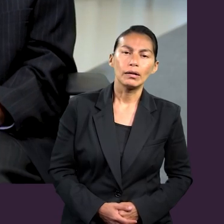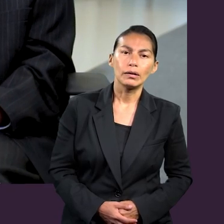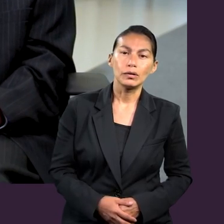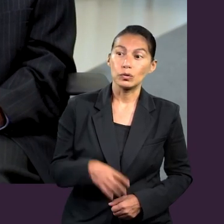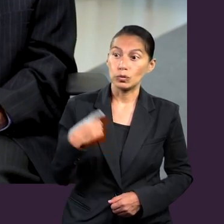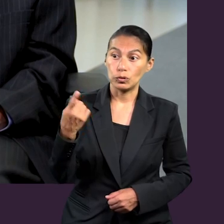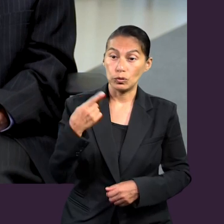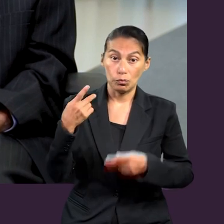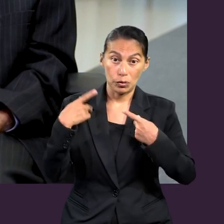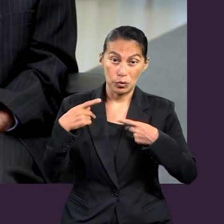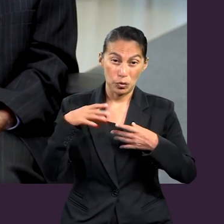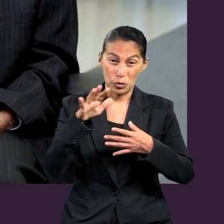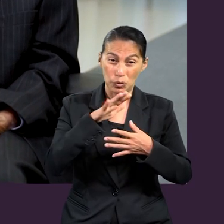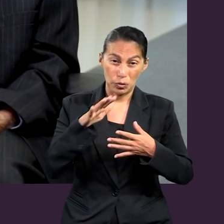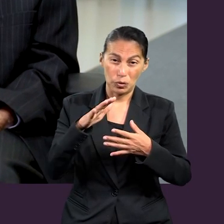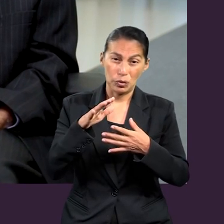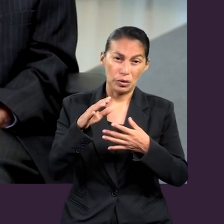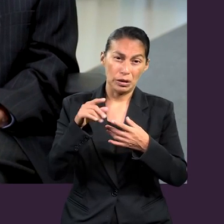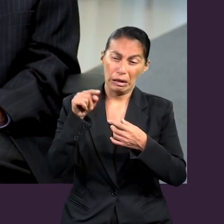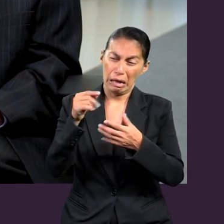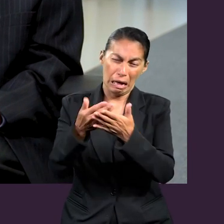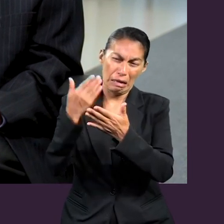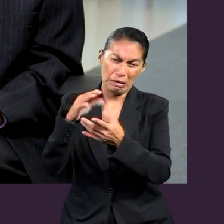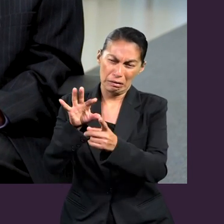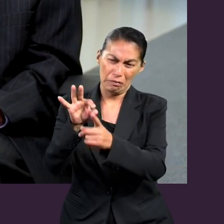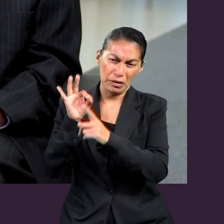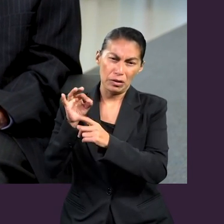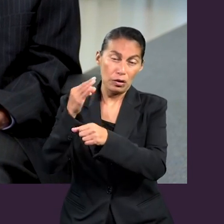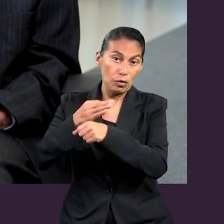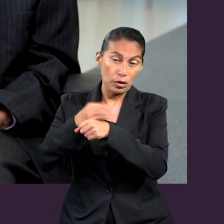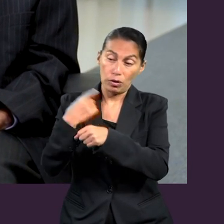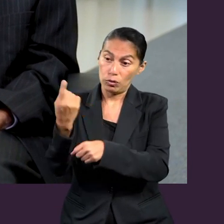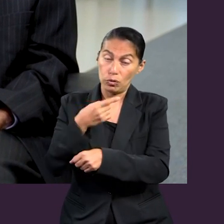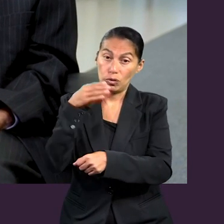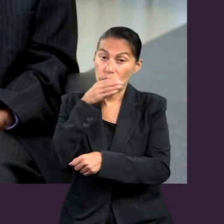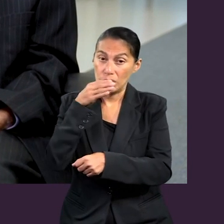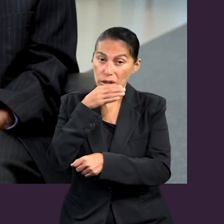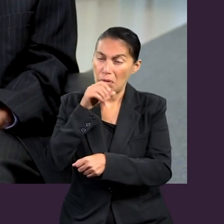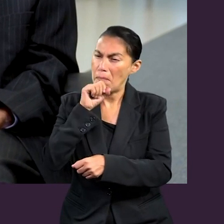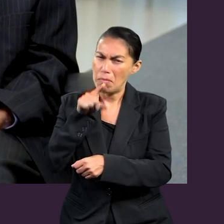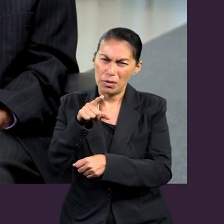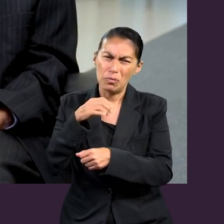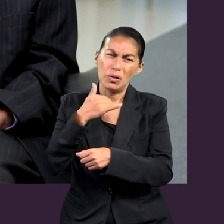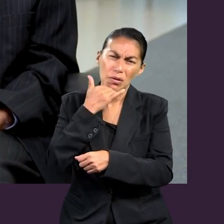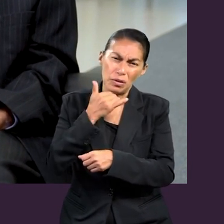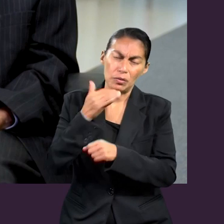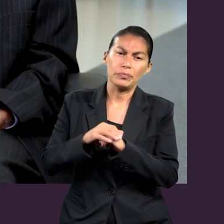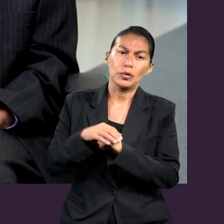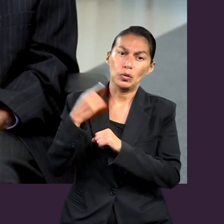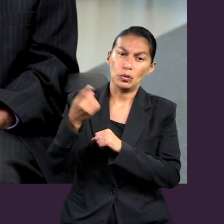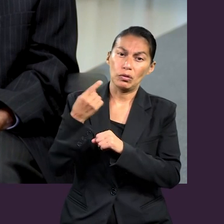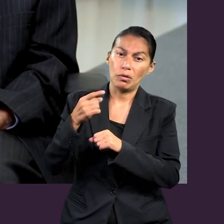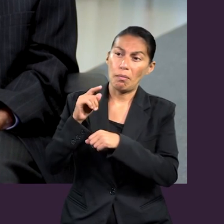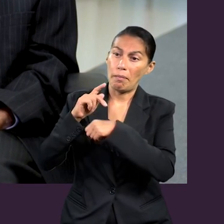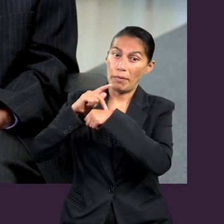El peligro que corrían los efecios, como corremos también los cristianos en estos tiempos, es que seamos como niños